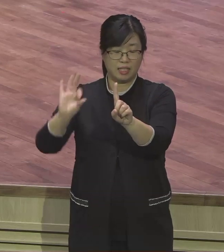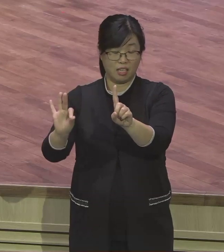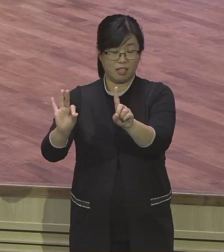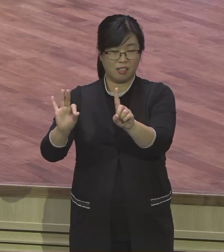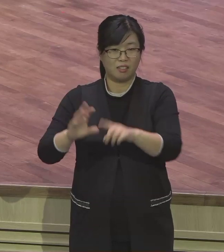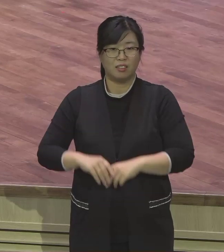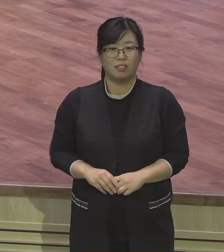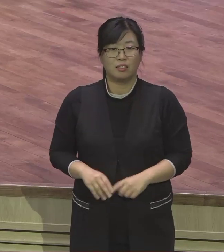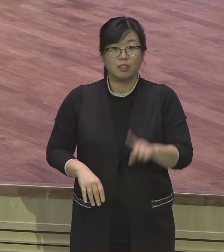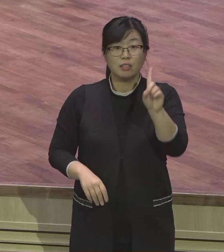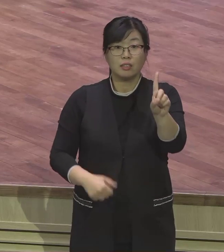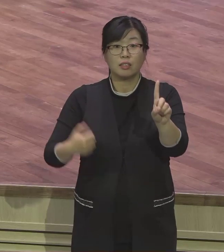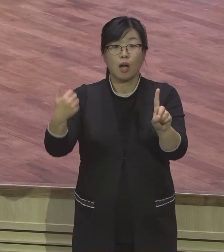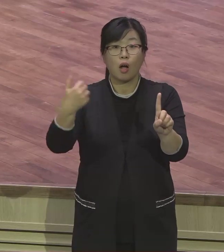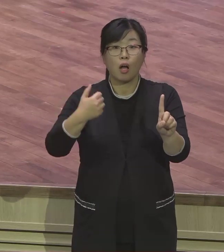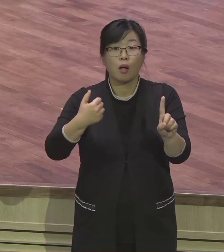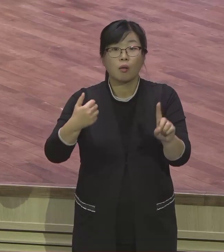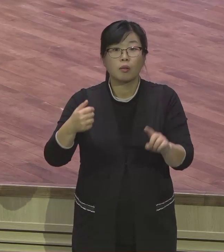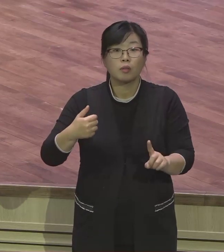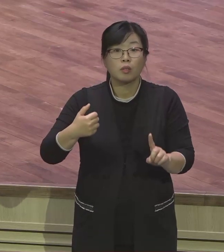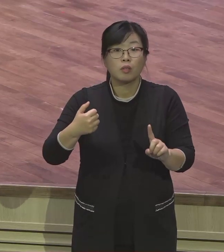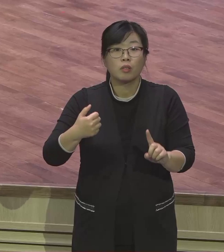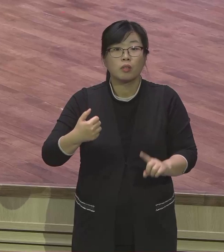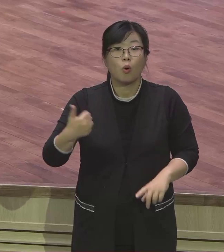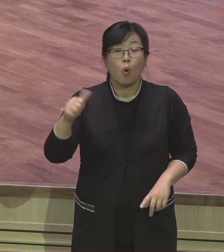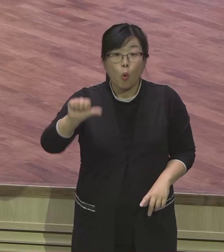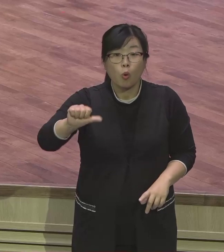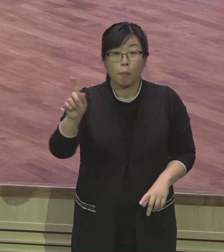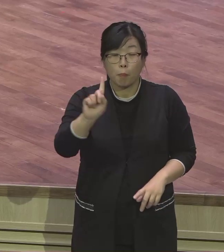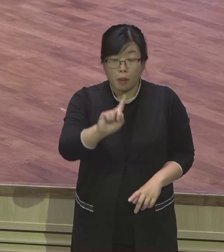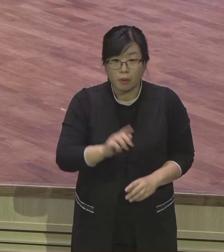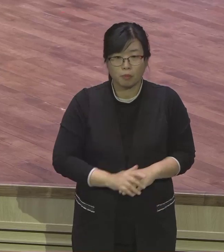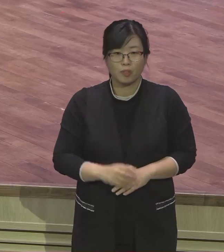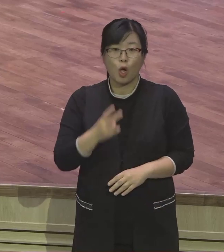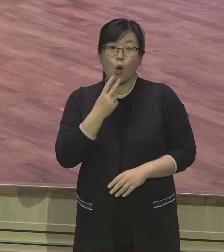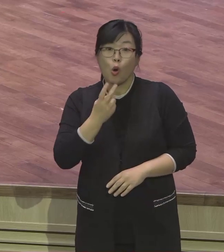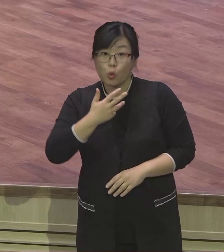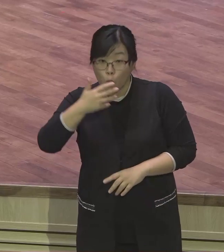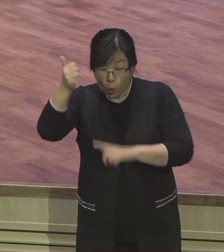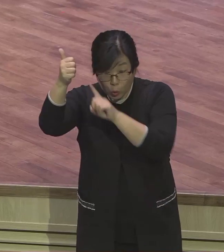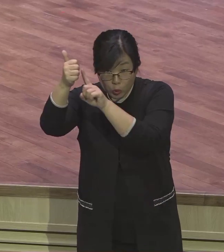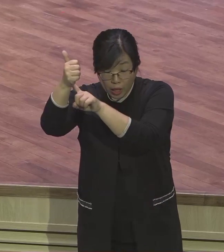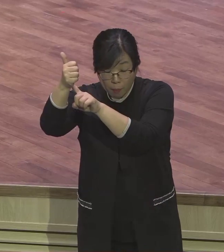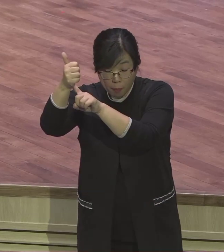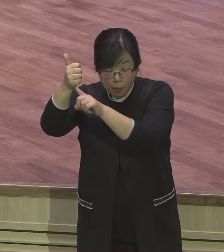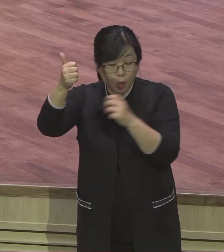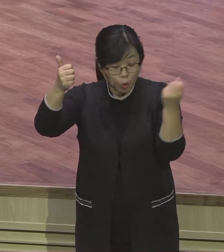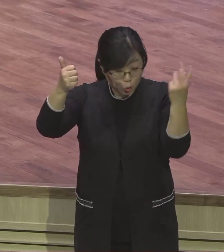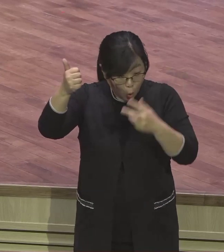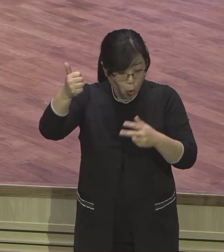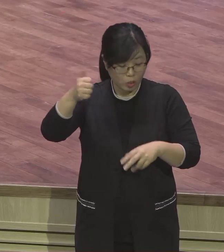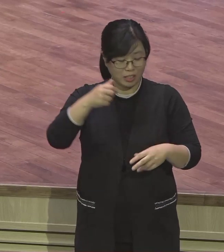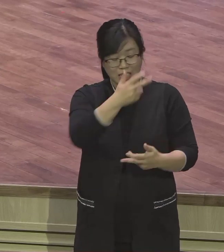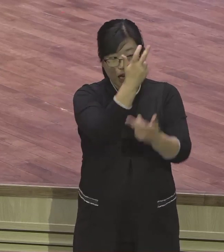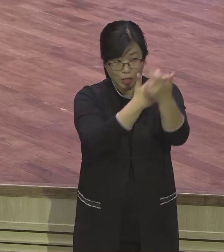요셉과 그의 모든 형제와 그 시대의 사람은 다 죽었고 이스라엘 자손은